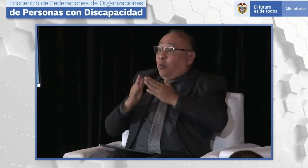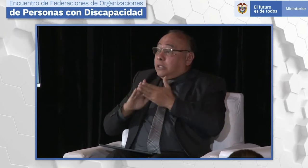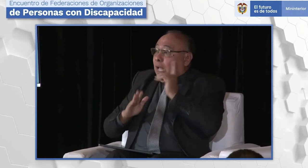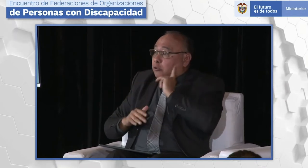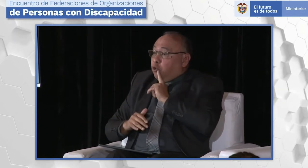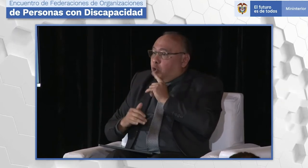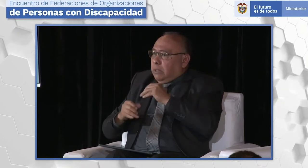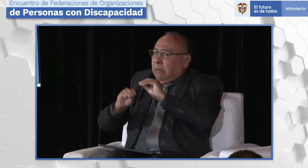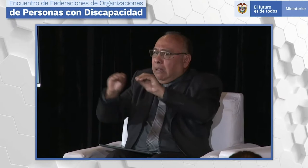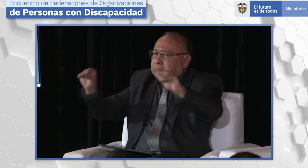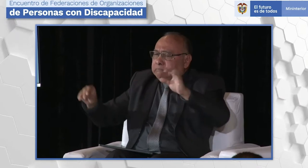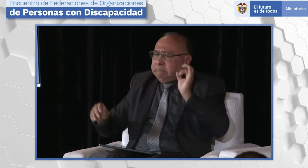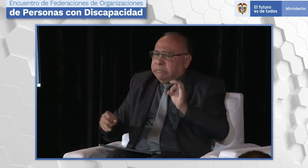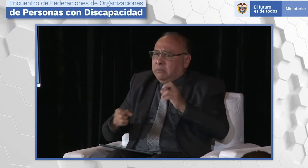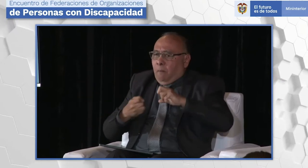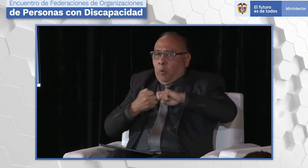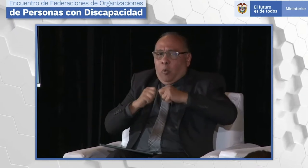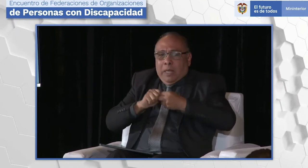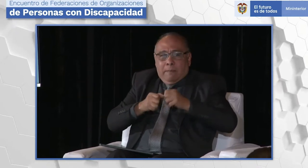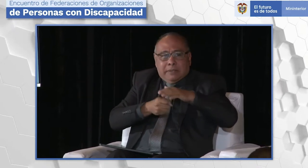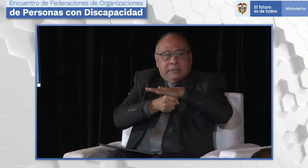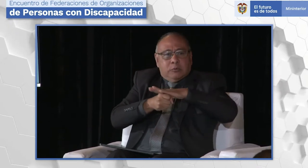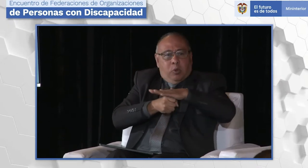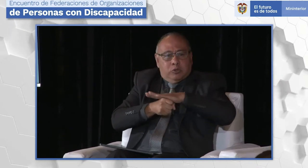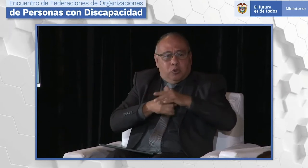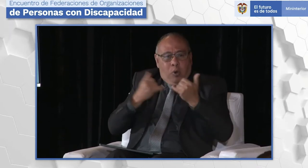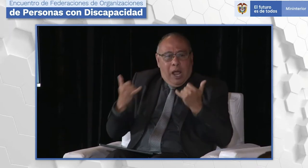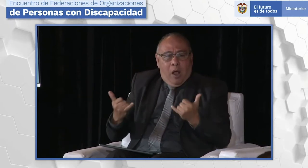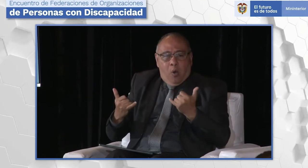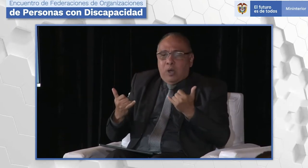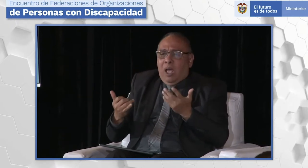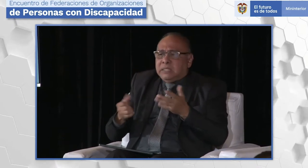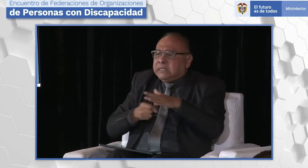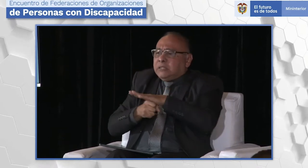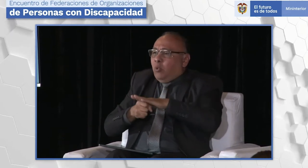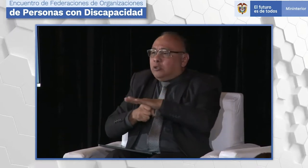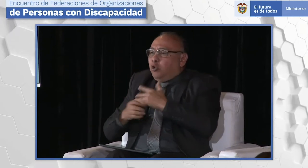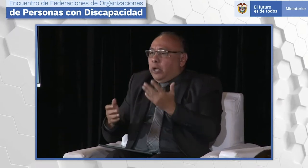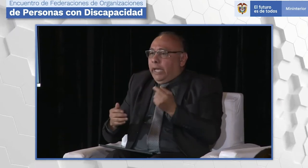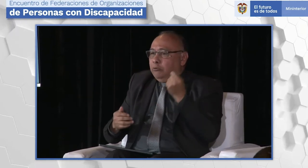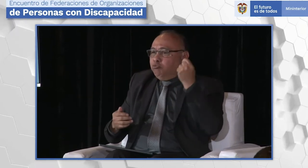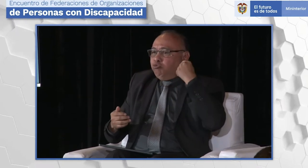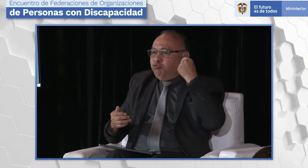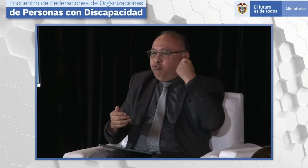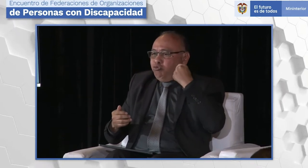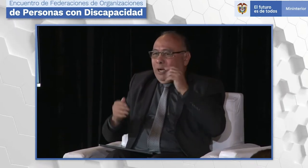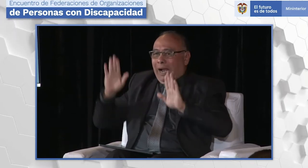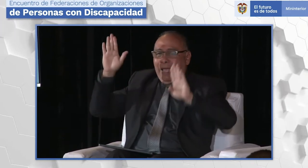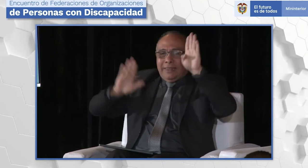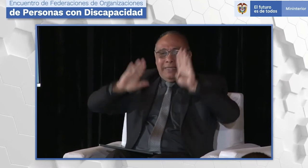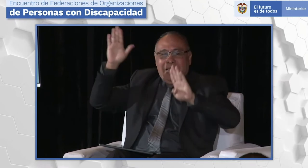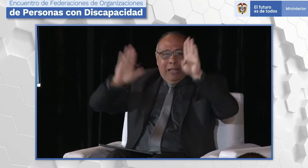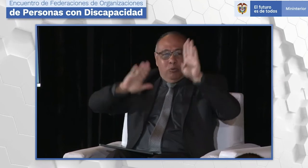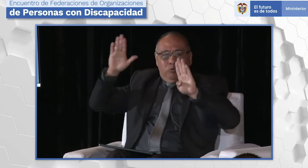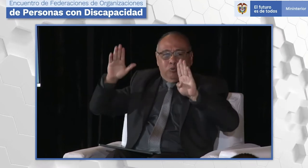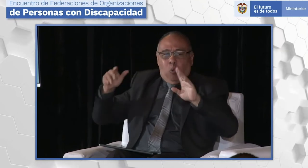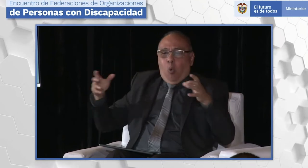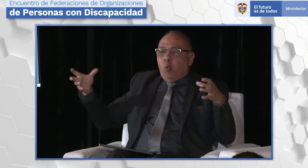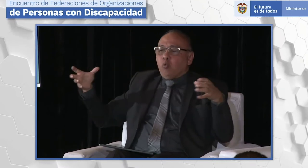estos miembros que hacen parte de nuestra federación. Nosotros lo hemos manifestado frente a la comunidad sorda. Y les hemos manifestado las situaciones que